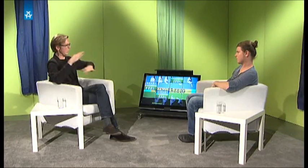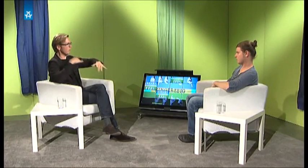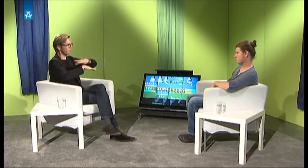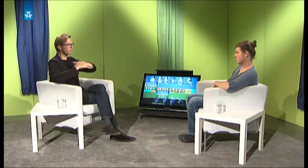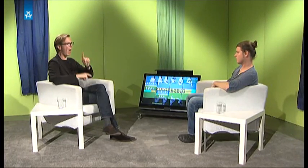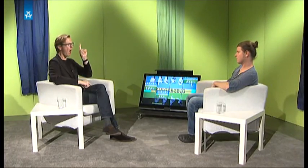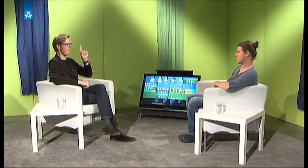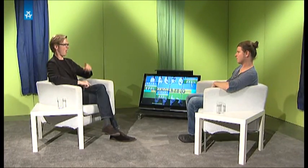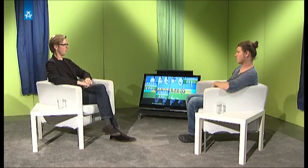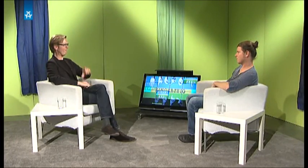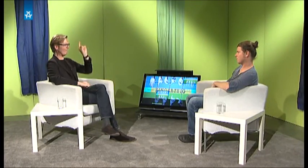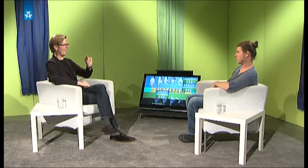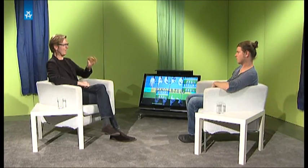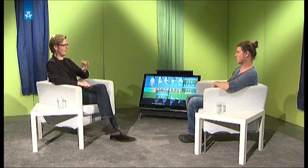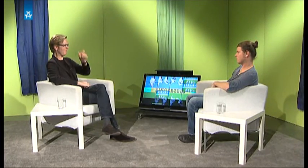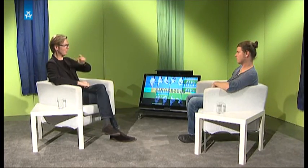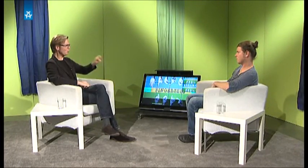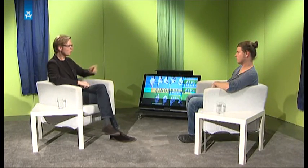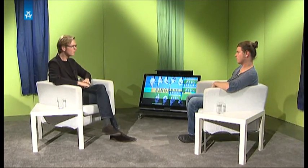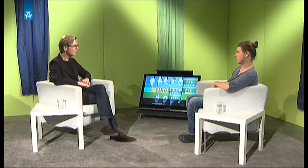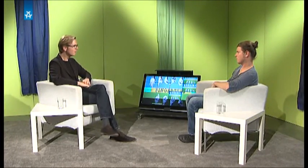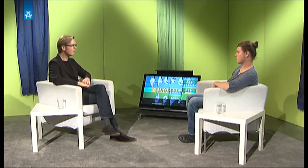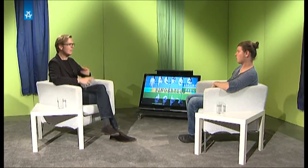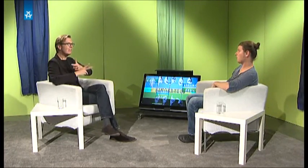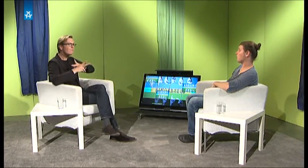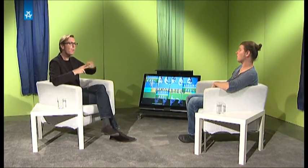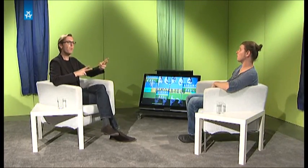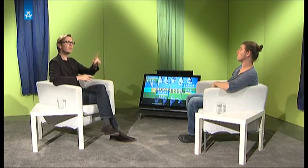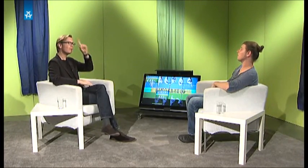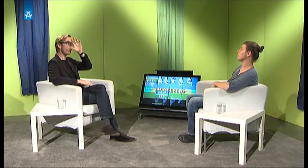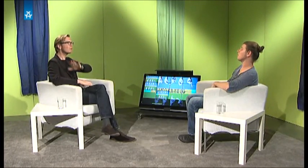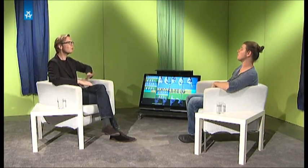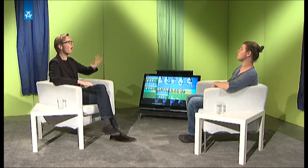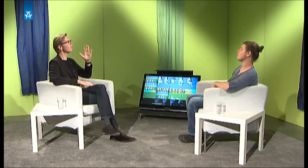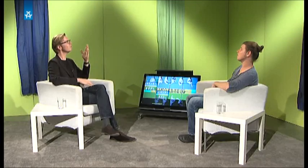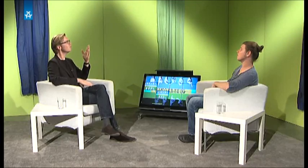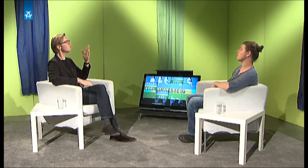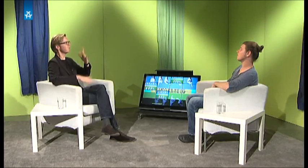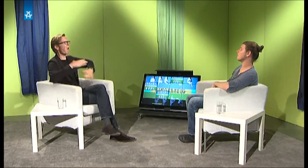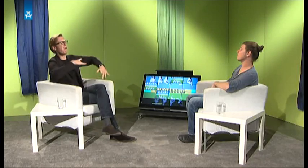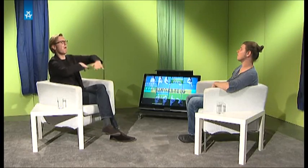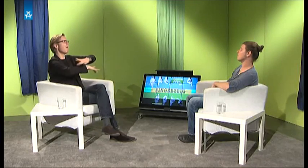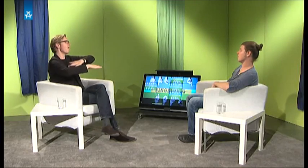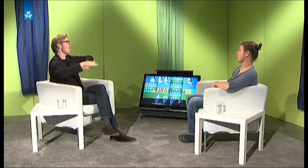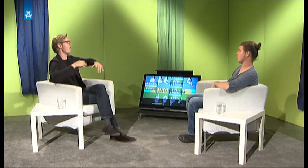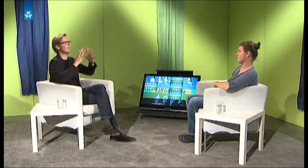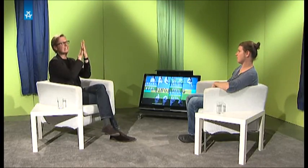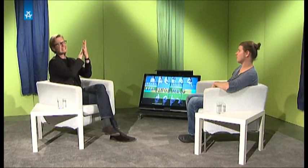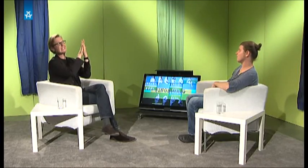muss ehrlich sagen, es waren total wenig Menschen. Also ich war irgendwie gewohnt, dass es auf einer Universität in Deutschland, auf dem Campus auch viele Menschen gibt und